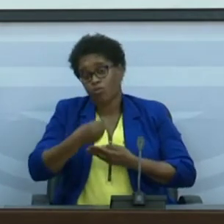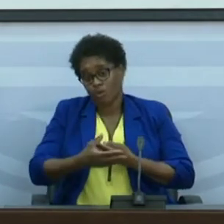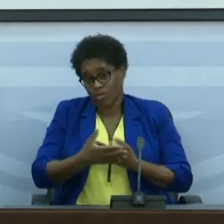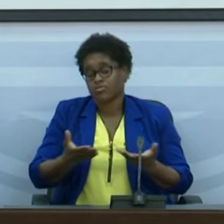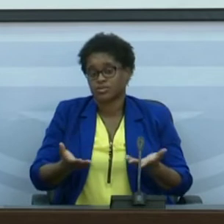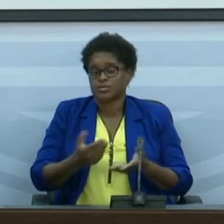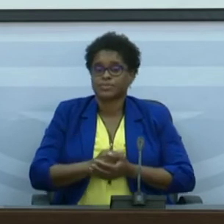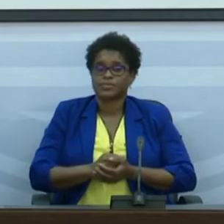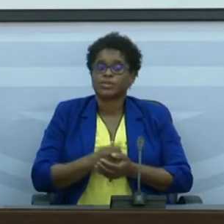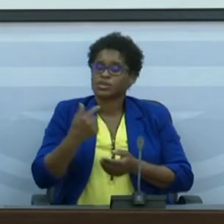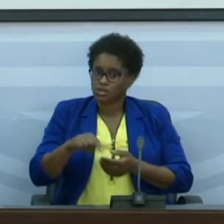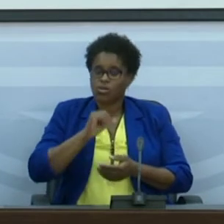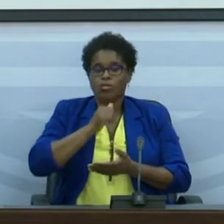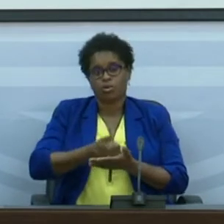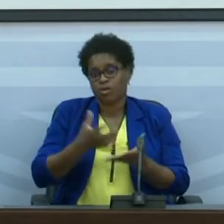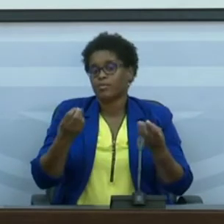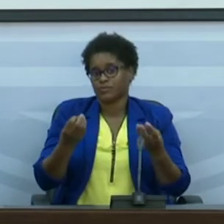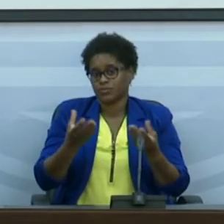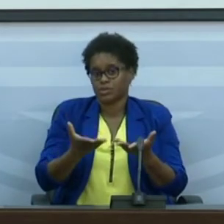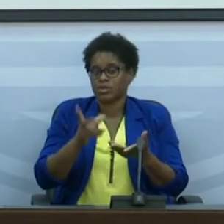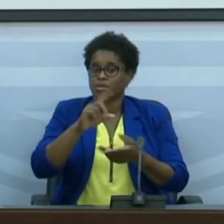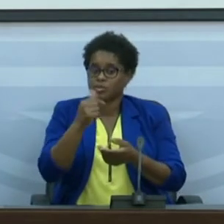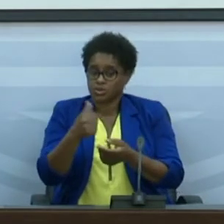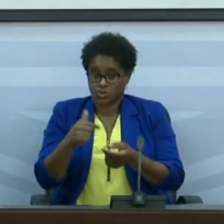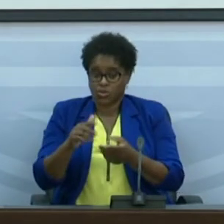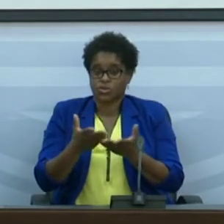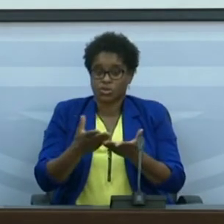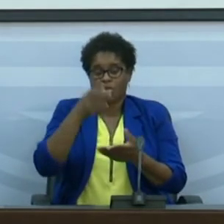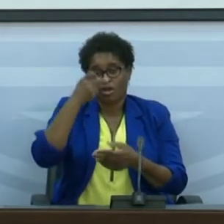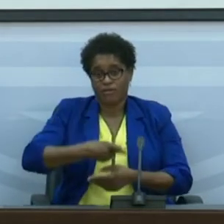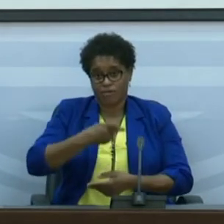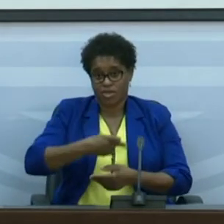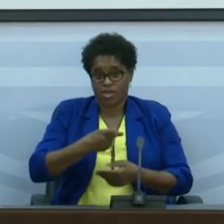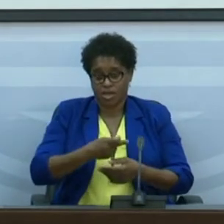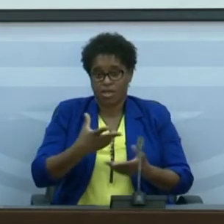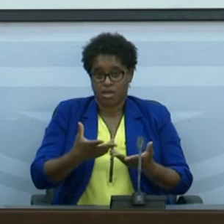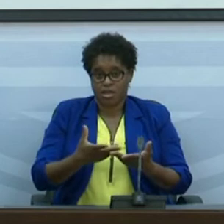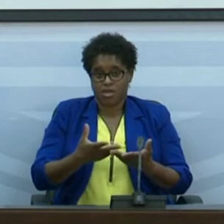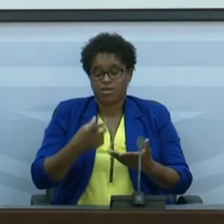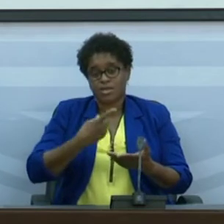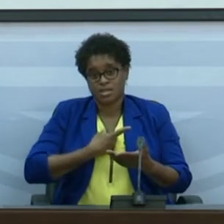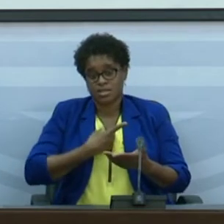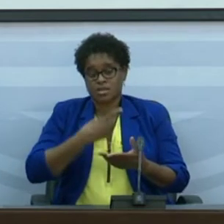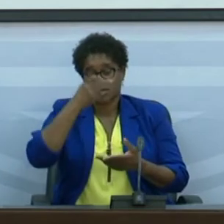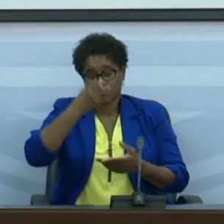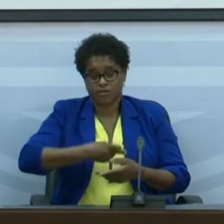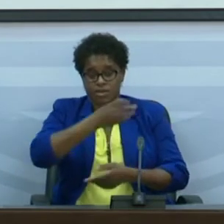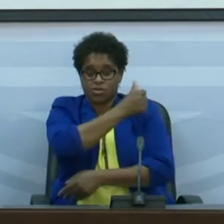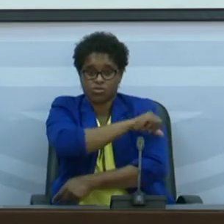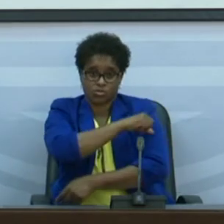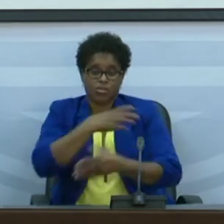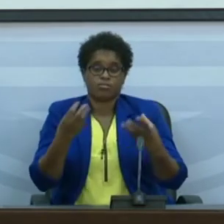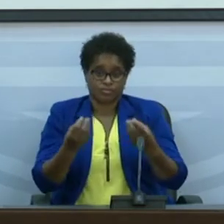que estão a morrer mais e também que estão a ficar, estão a ser internados mais nos